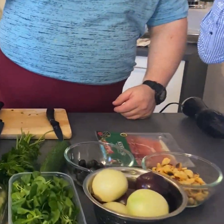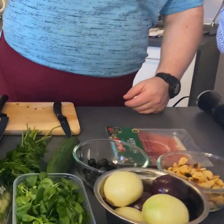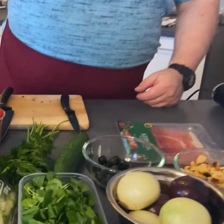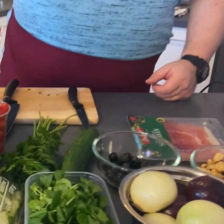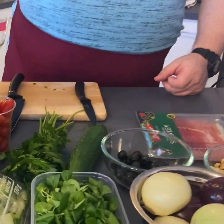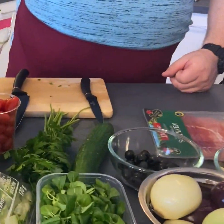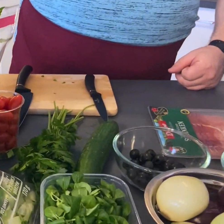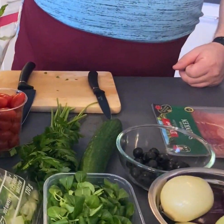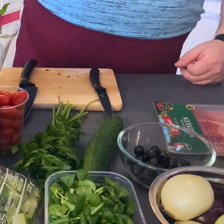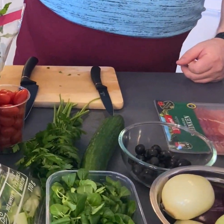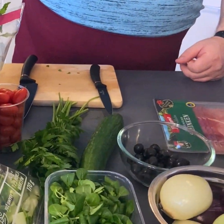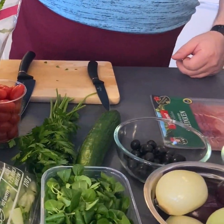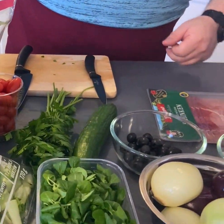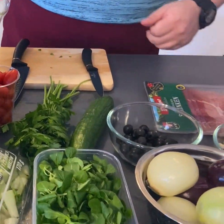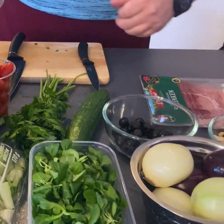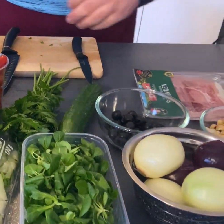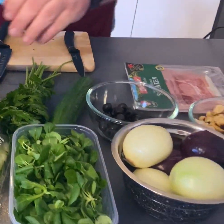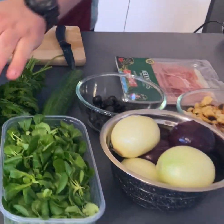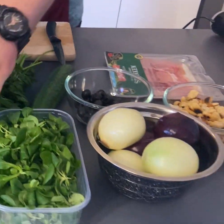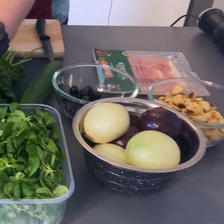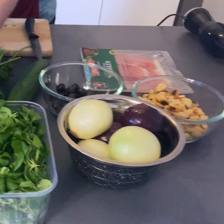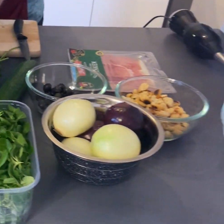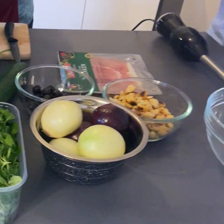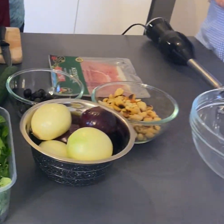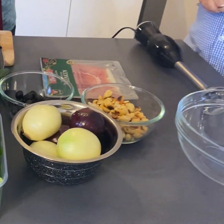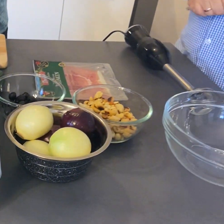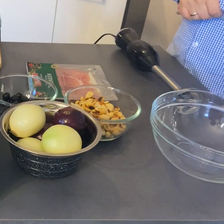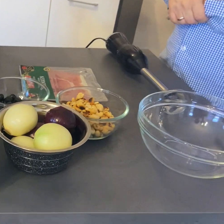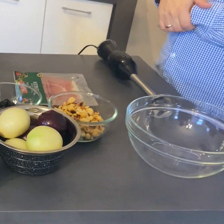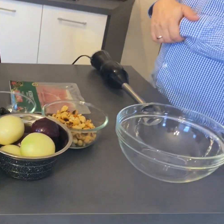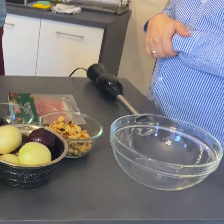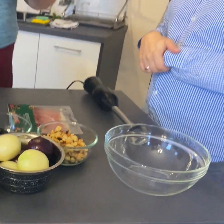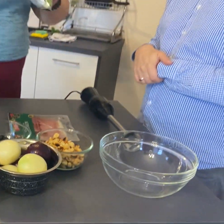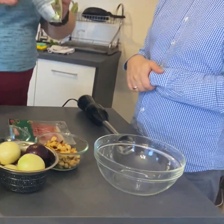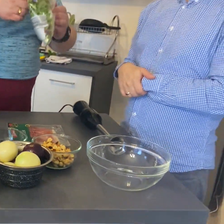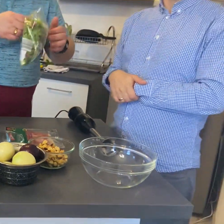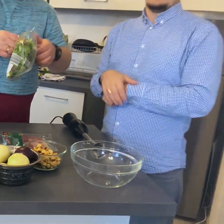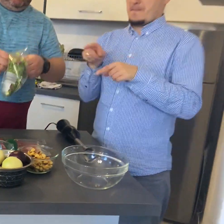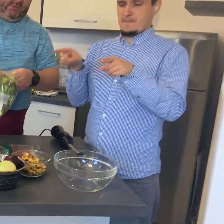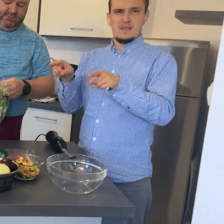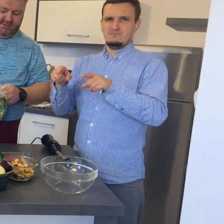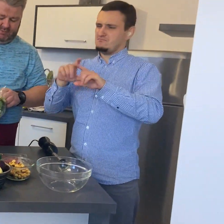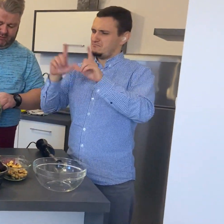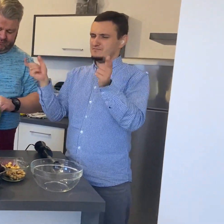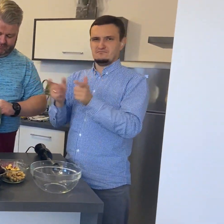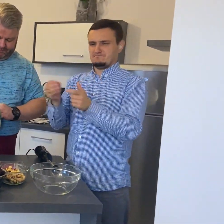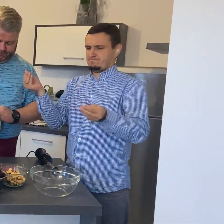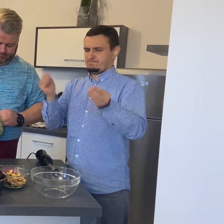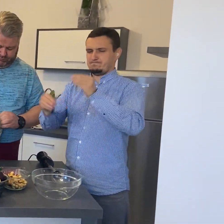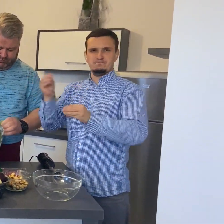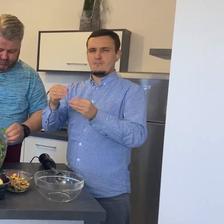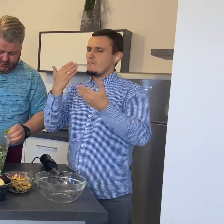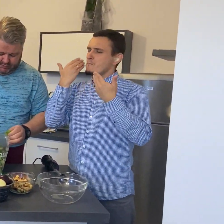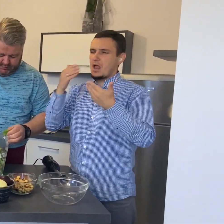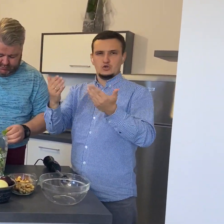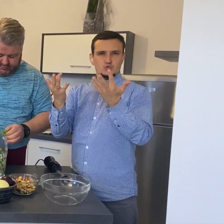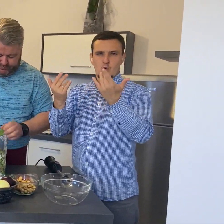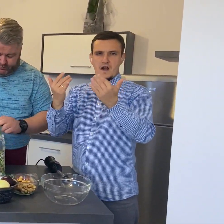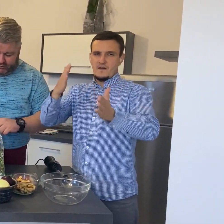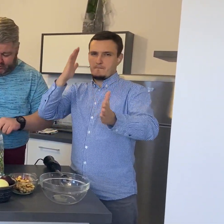prosta, szybka do przygotowania. Do tego skorzystamy z gotowego miksu sałat. Spróbuję